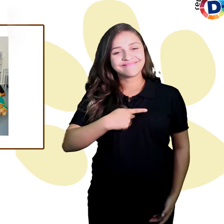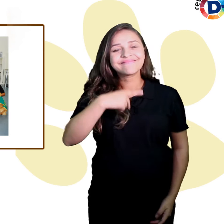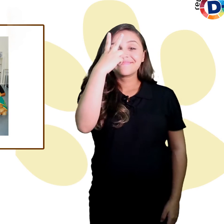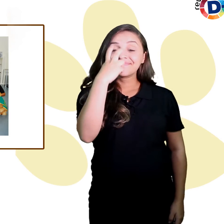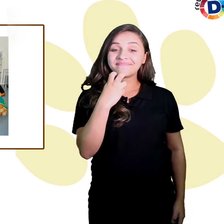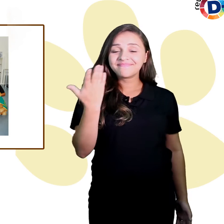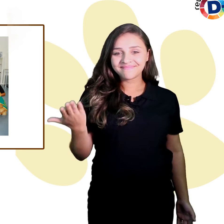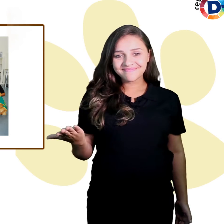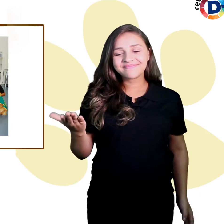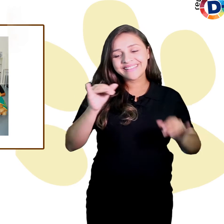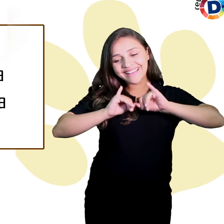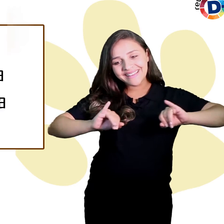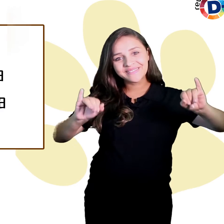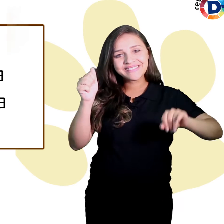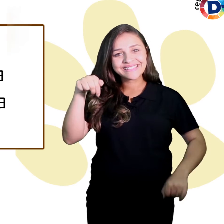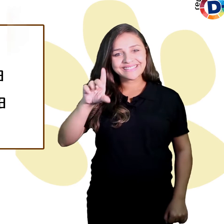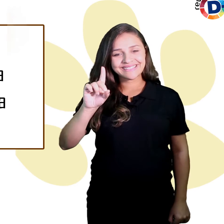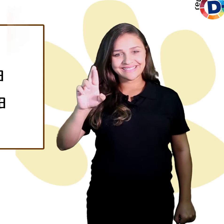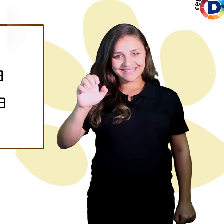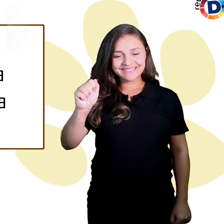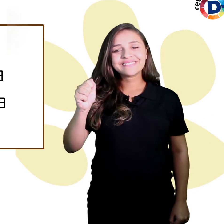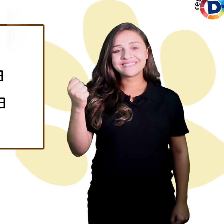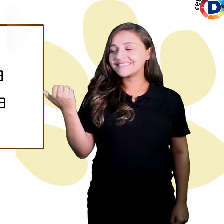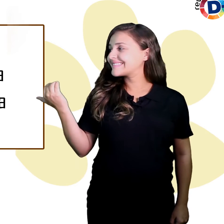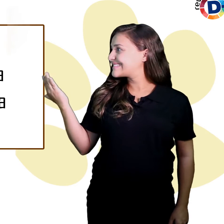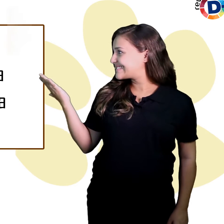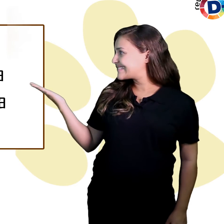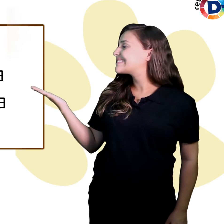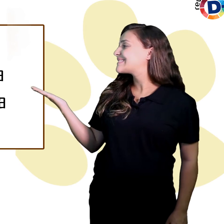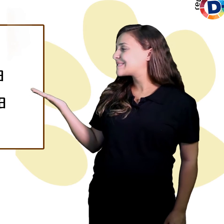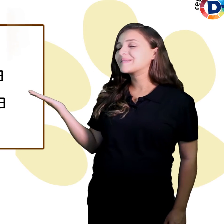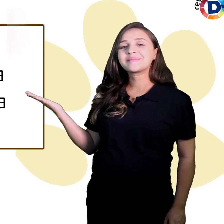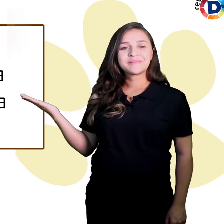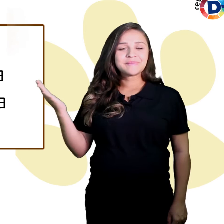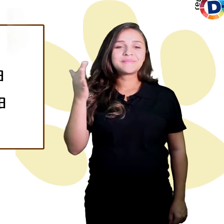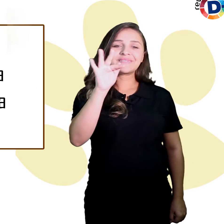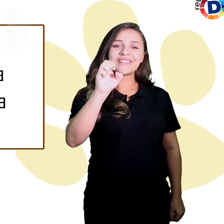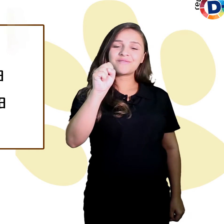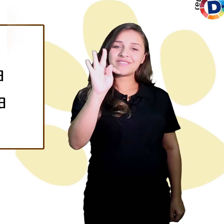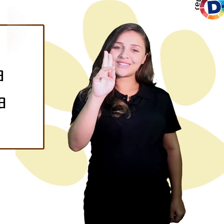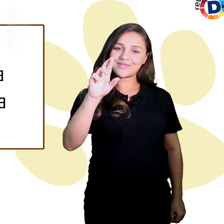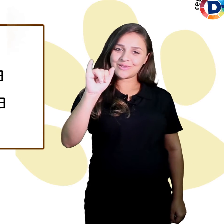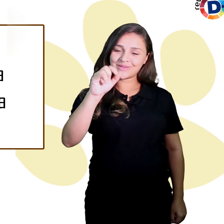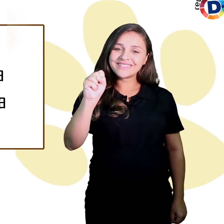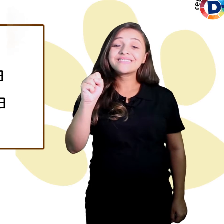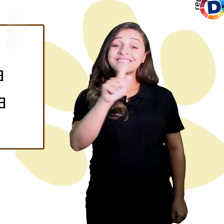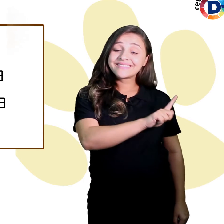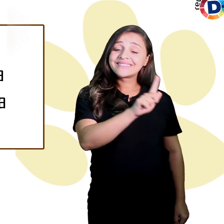comenta Andréa Oliveira, assessora comercial da FES Turis, Gramado. O objetivo do